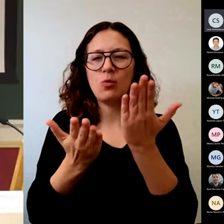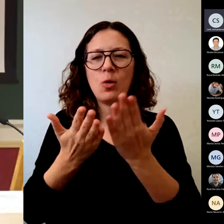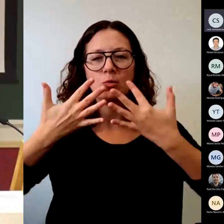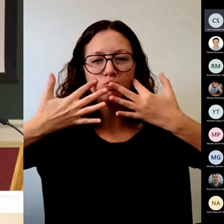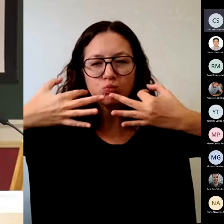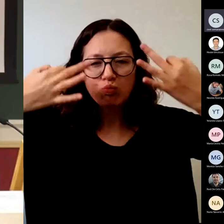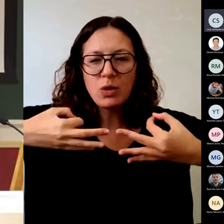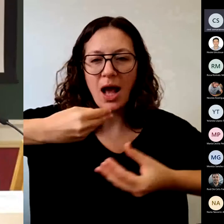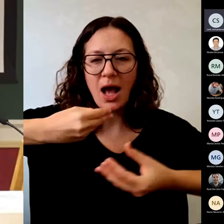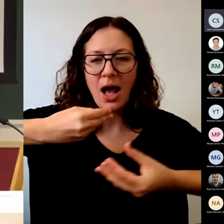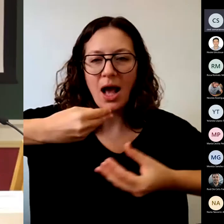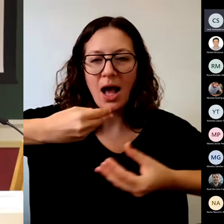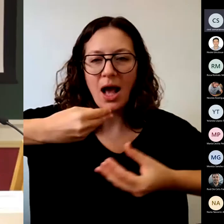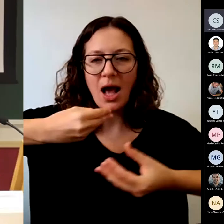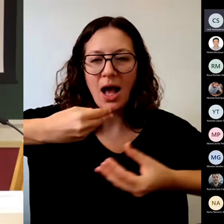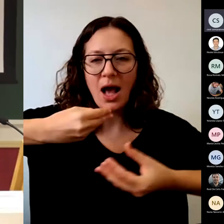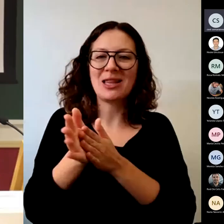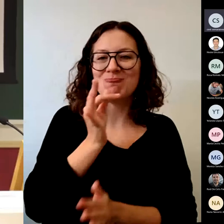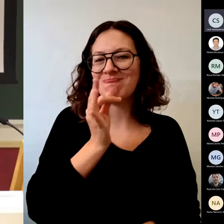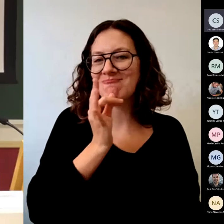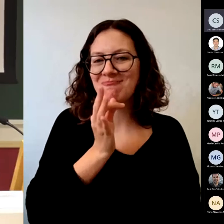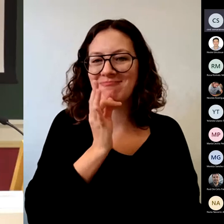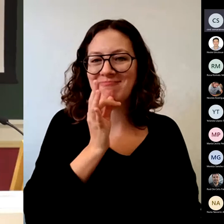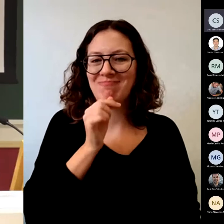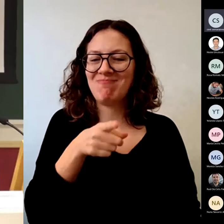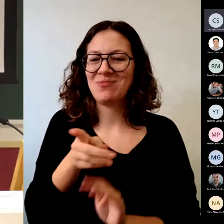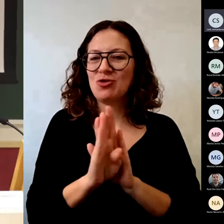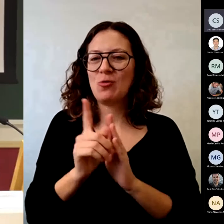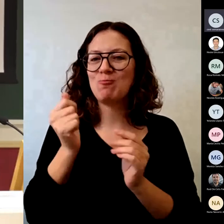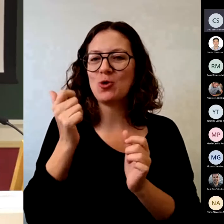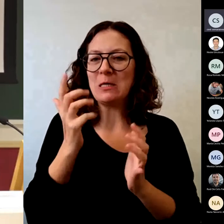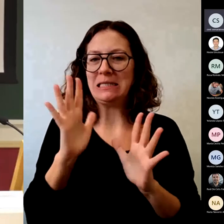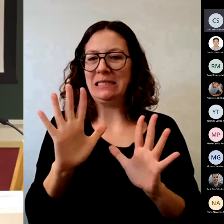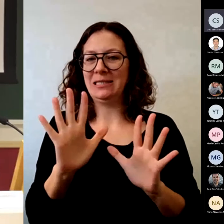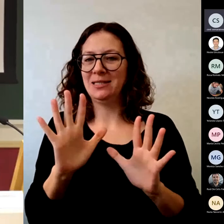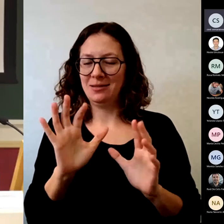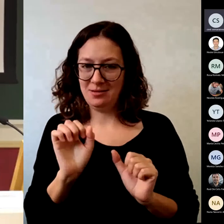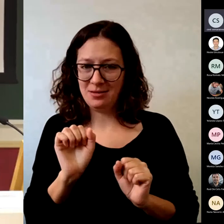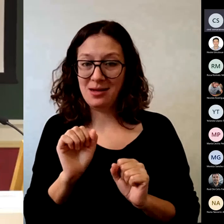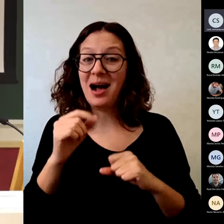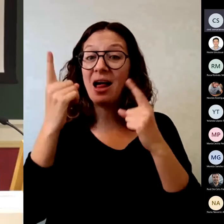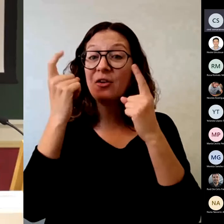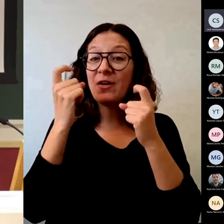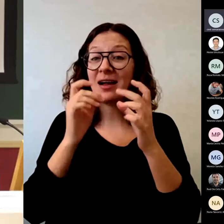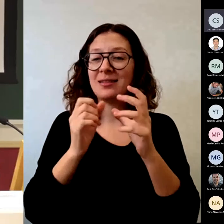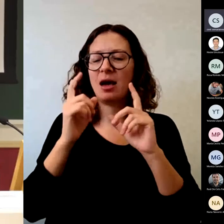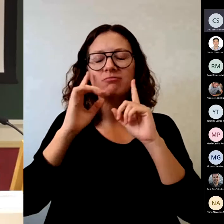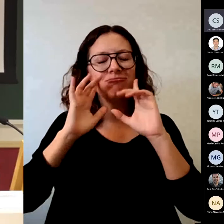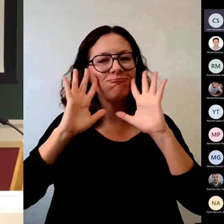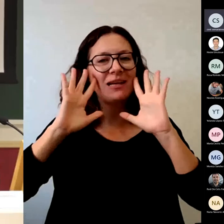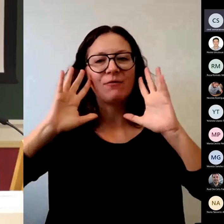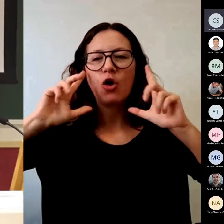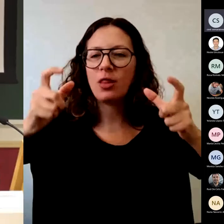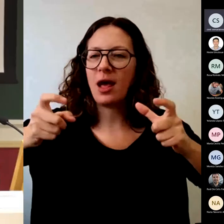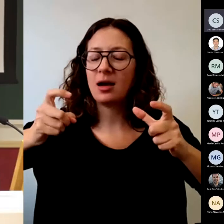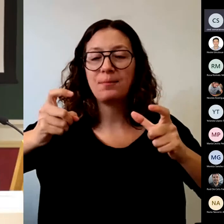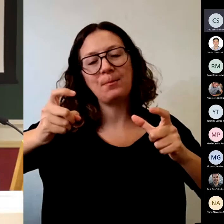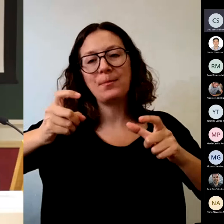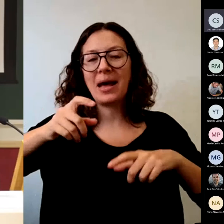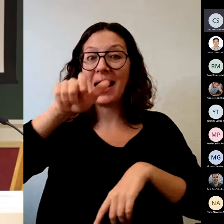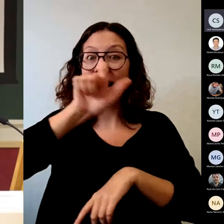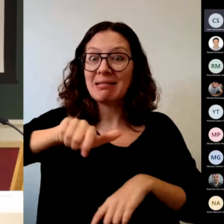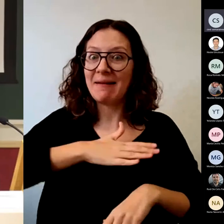Quizás no los tenemos. Hay que esforzarse para que ese porcentaje cada vez sea mayor.